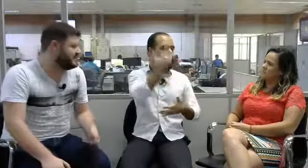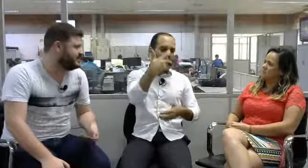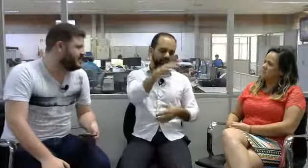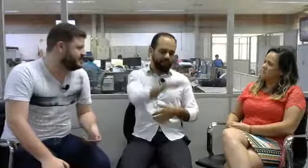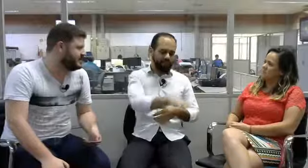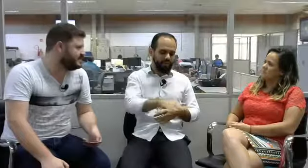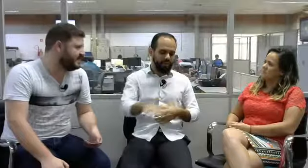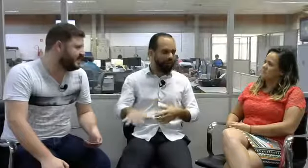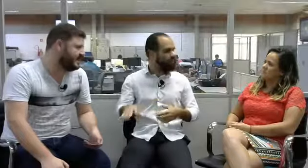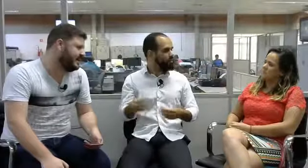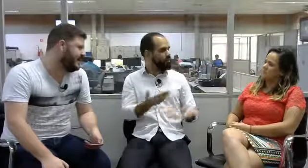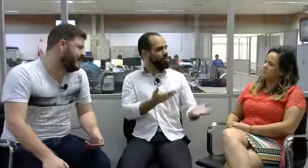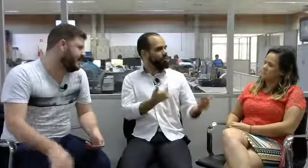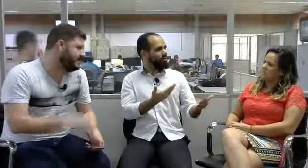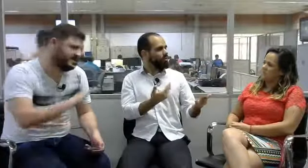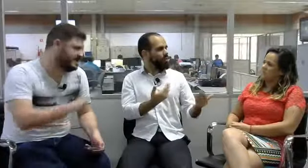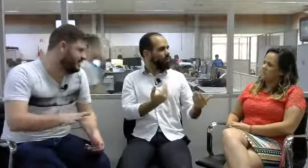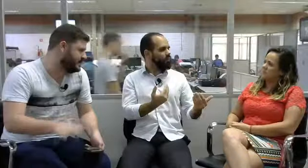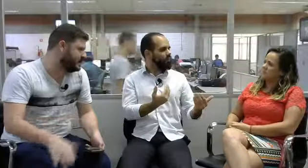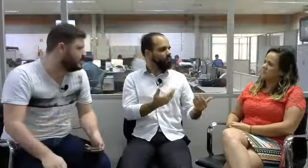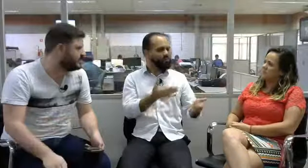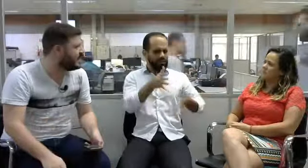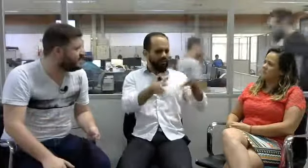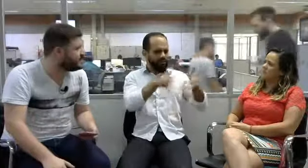adolescência dela, ela não sabia se comunicar em Libras?